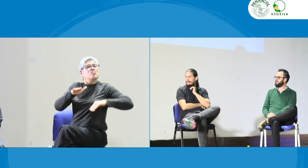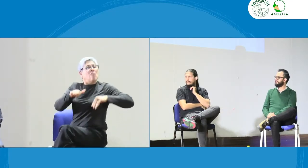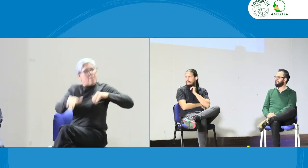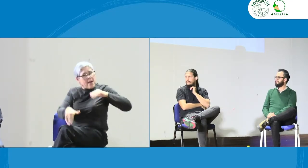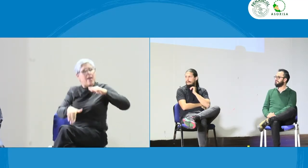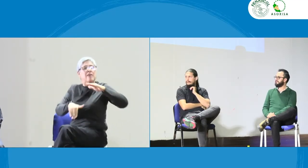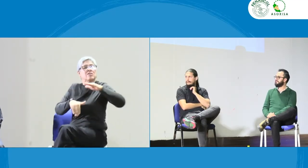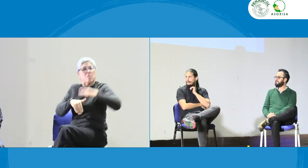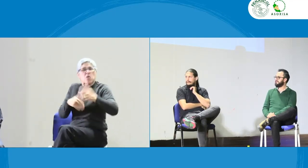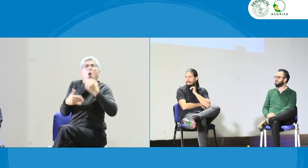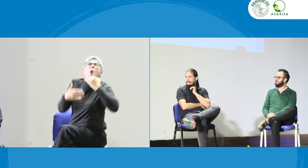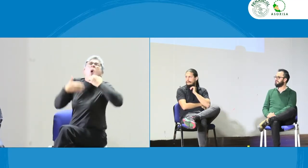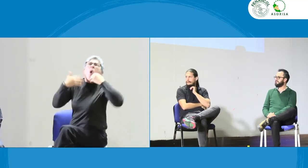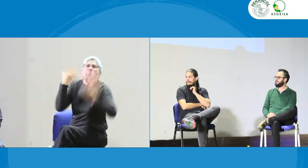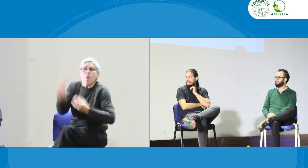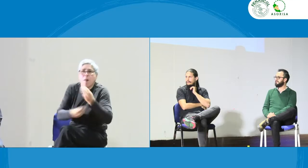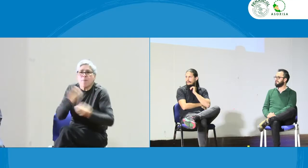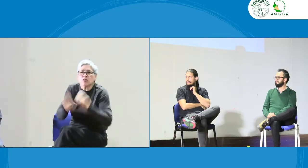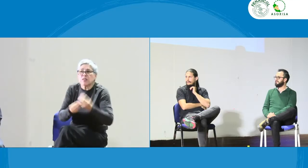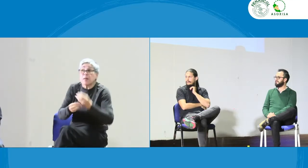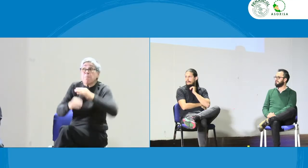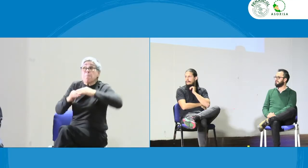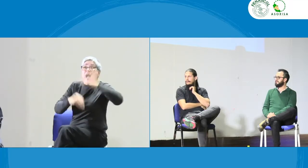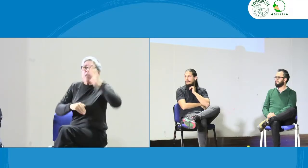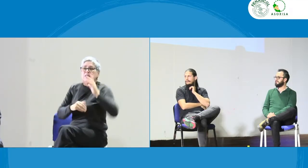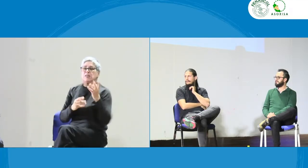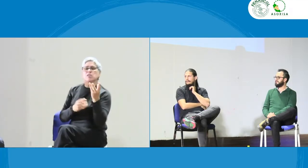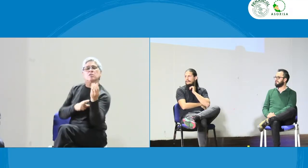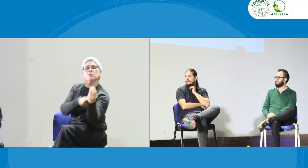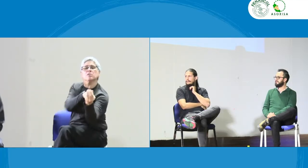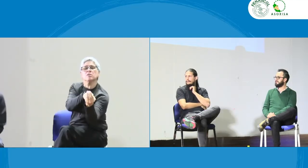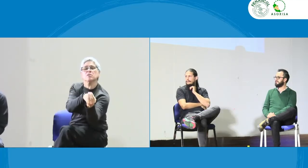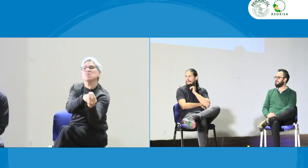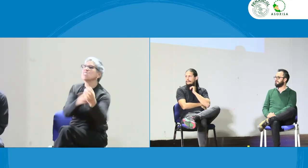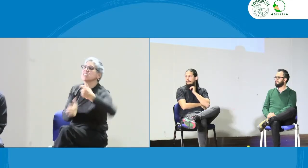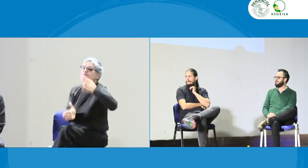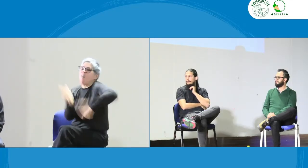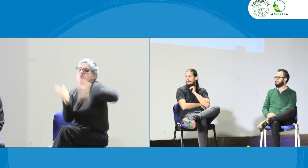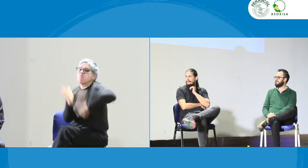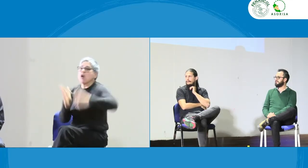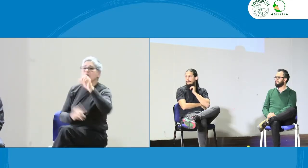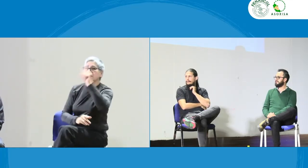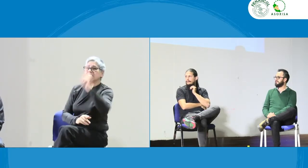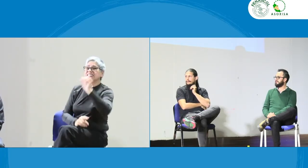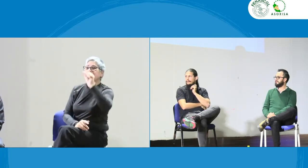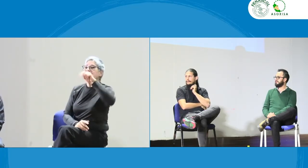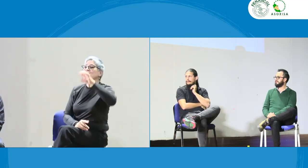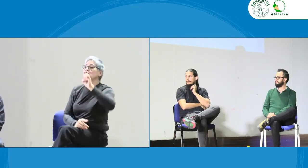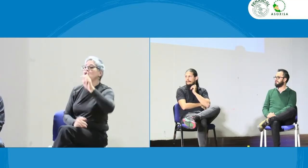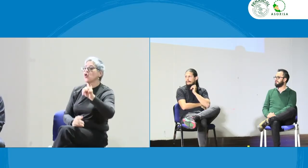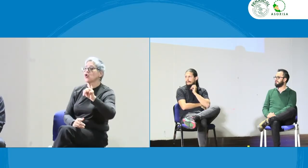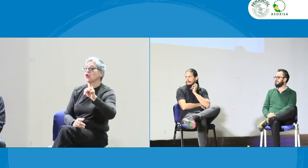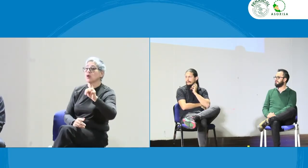necesitamos establecer pasos, cómo lo vamos a hacer, ¿sí? Y tener una figura